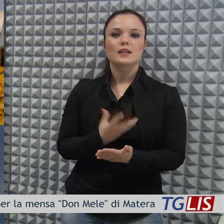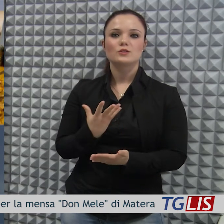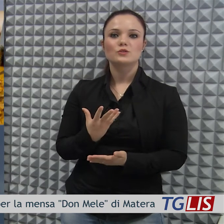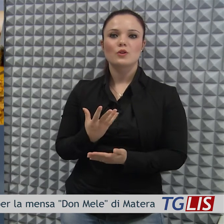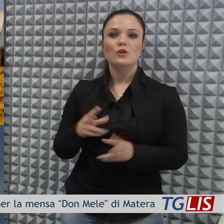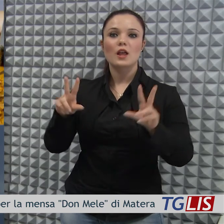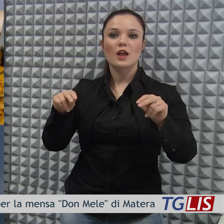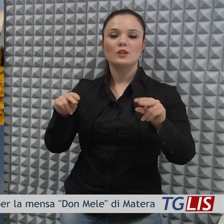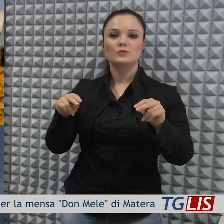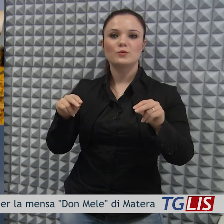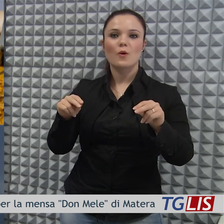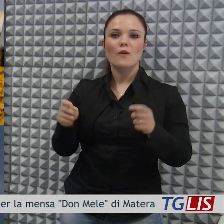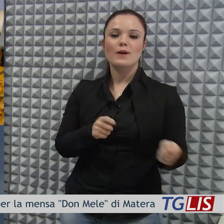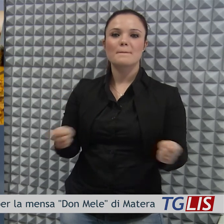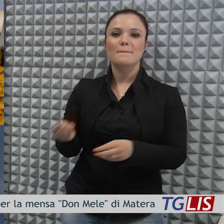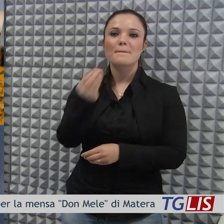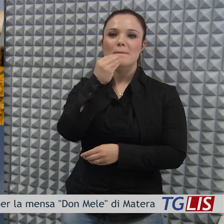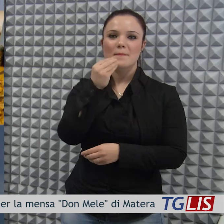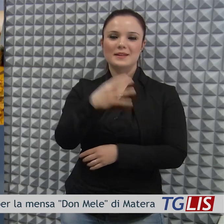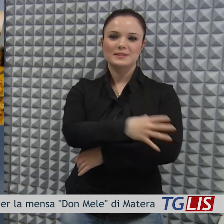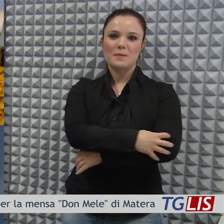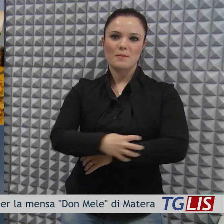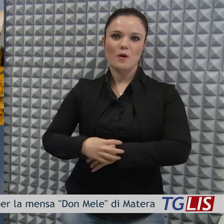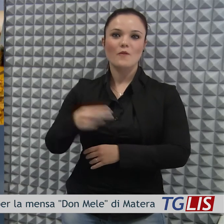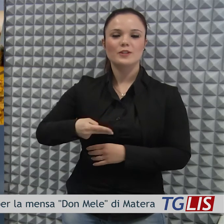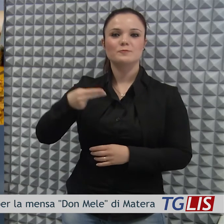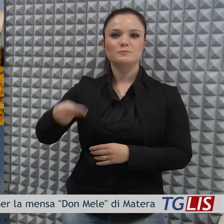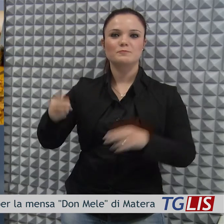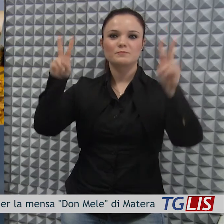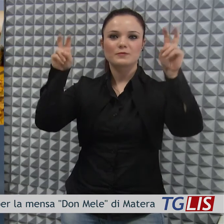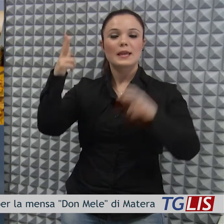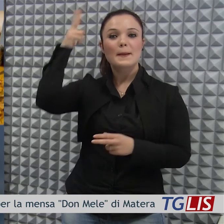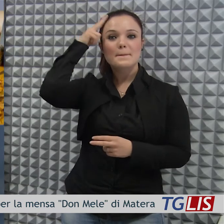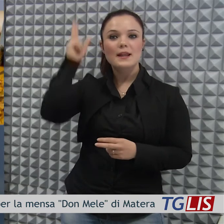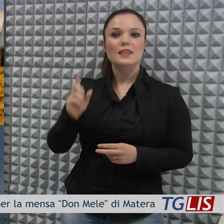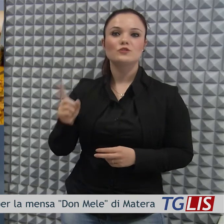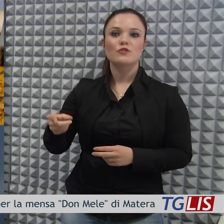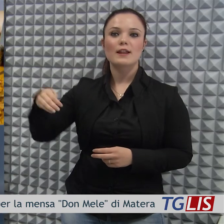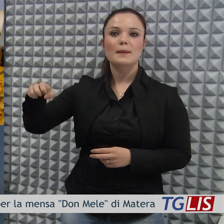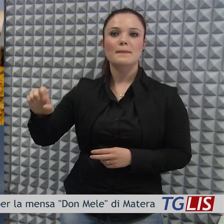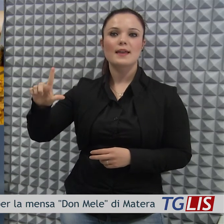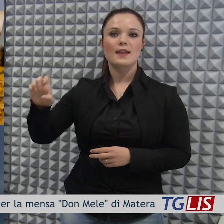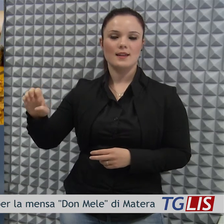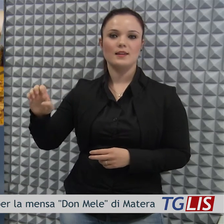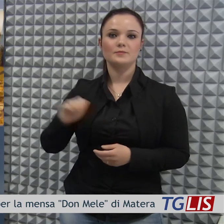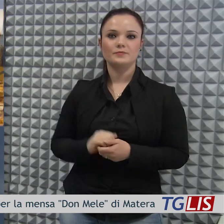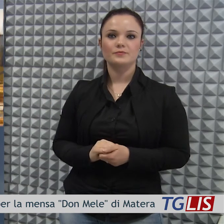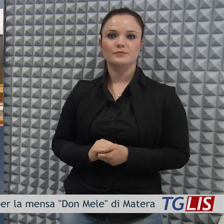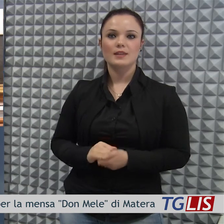realizzazione della nuova mensa per i poveri, intitolata a Don Giovanni Mele, nel